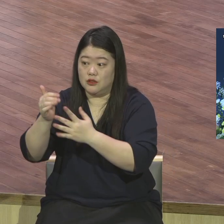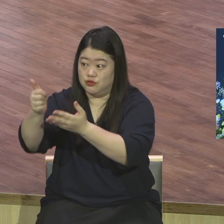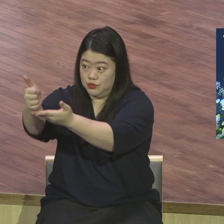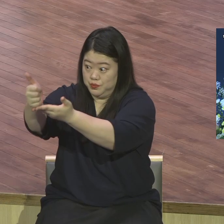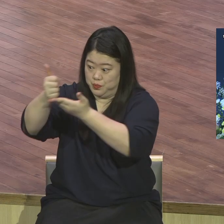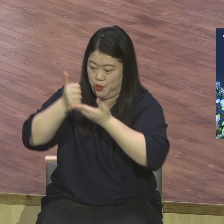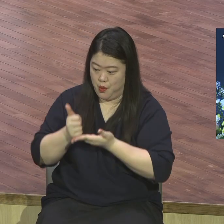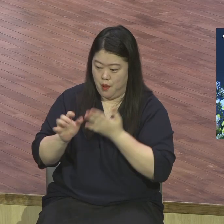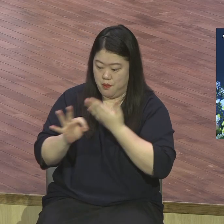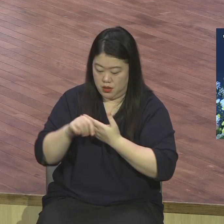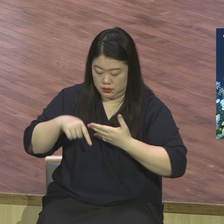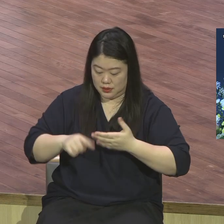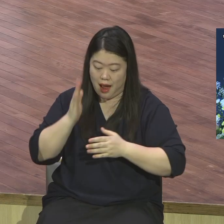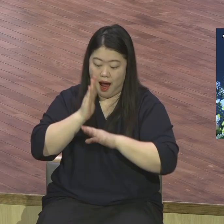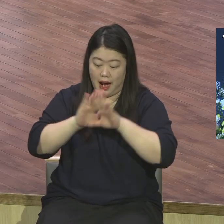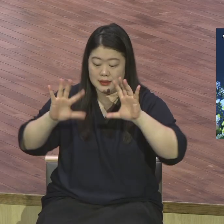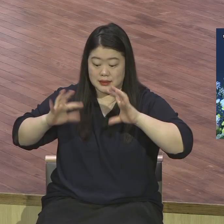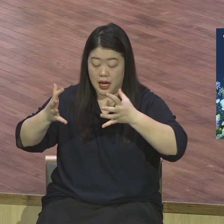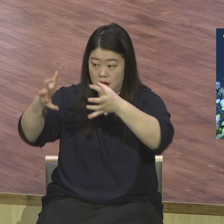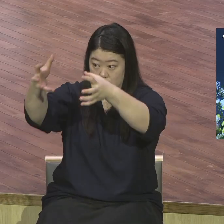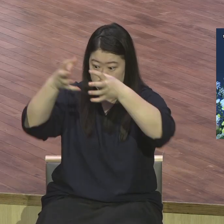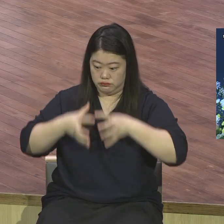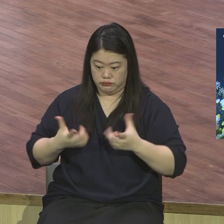누가 누립니까 예수가 그리스도 되심